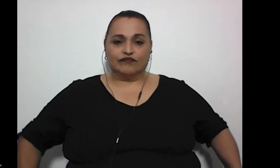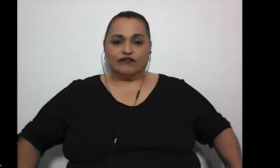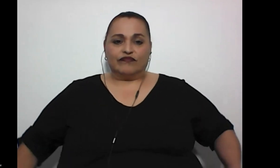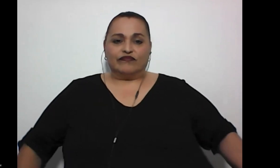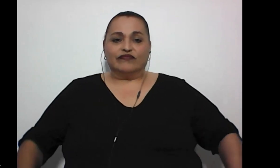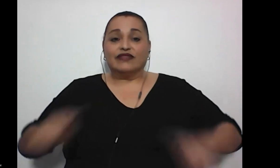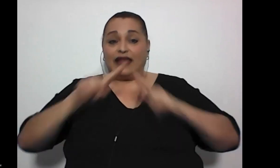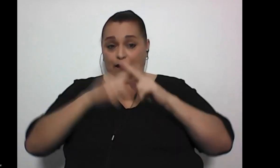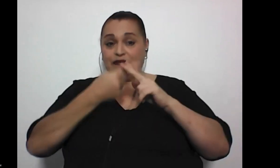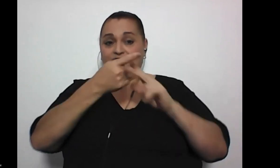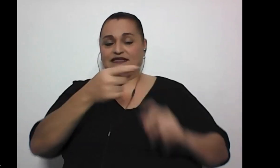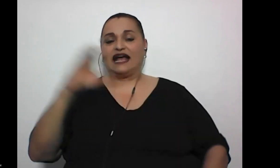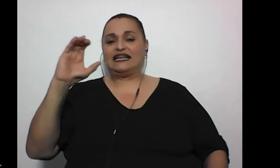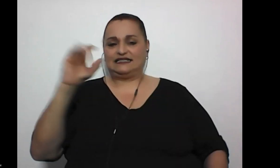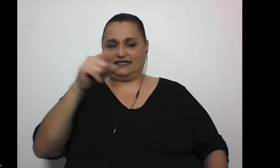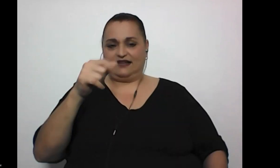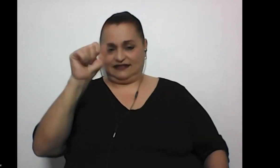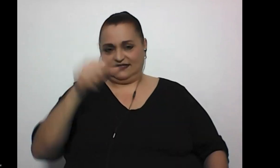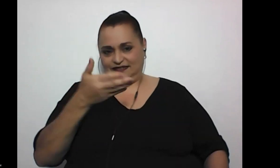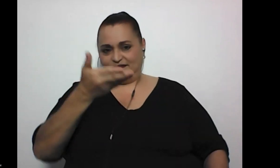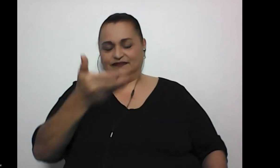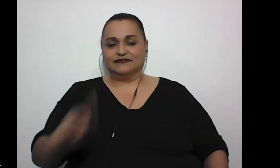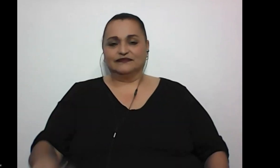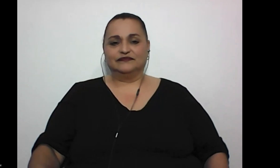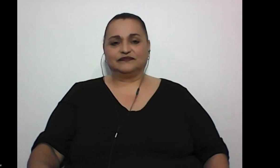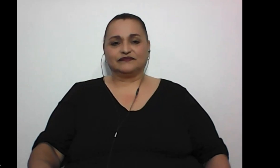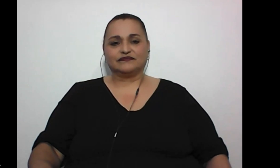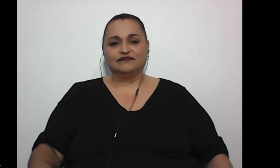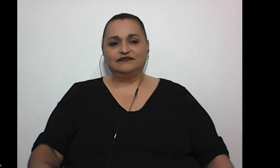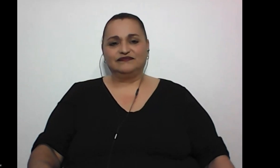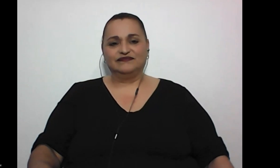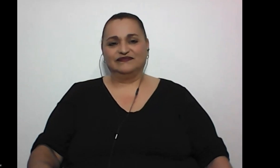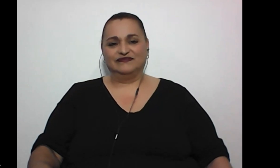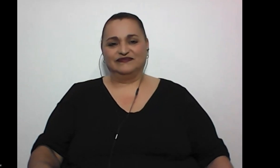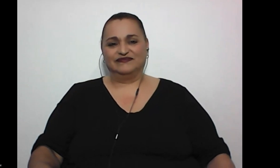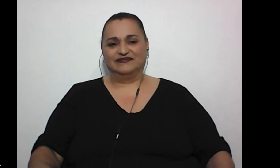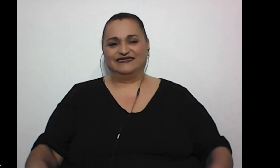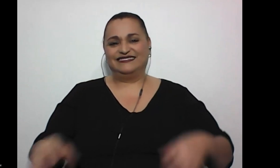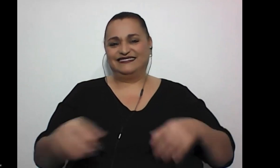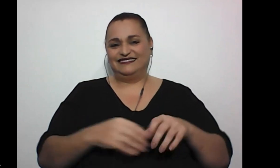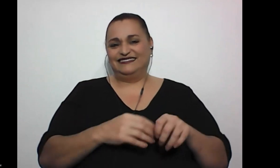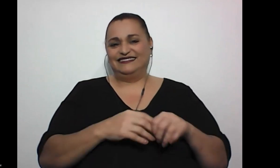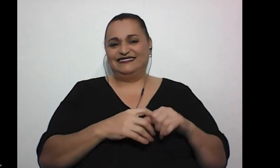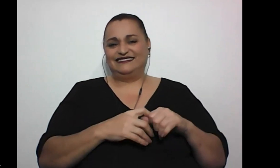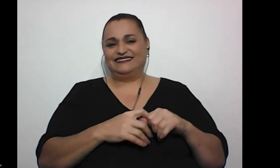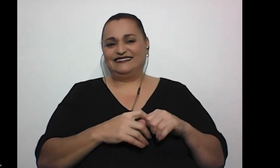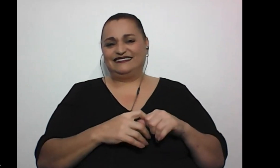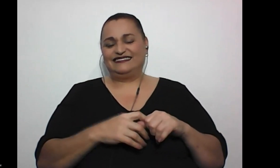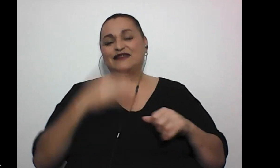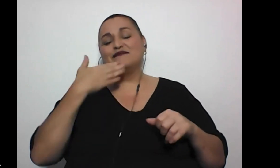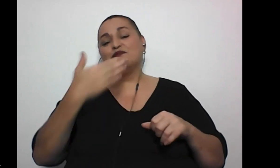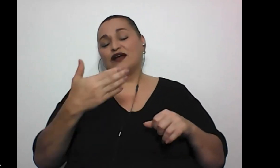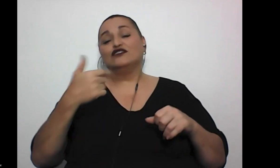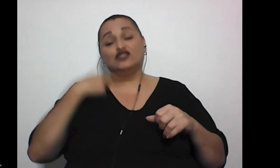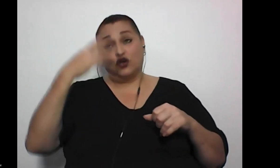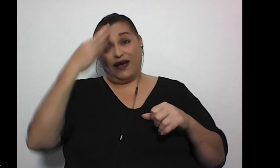¿Empiezo yo? ¿No? Sí, sí, está bien, dale, Cristal. Terminé, entonces no quería que fuera yo, pero bueno. Bueno, yo